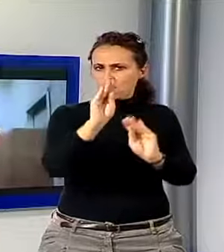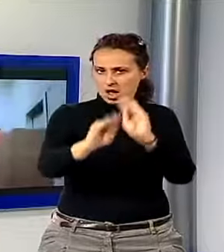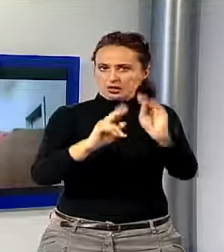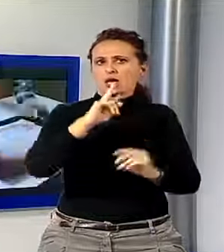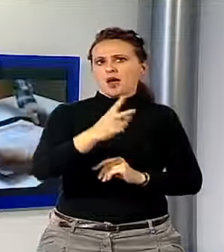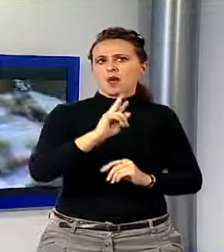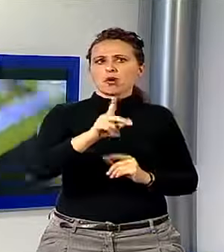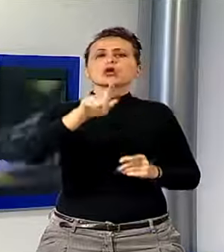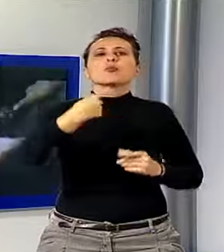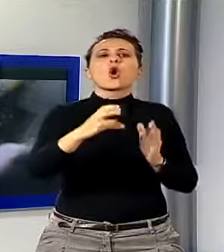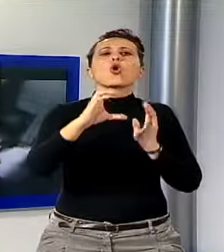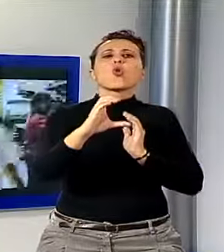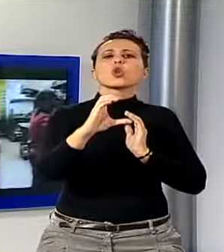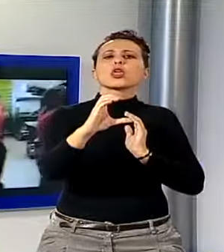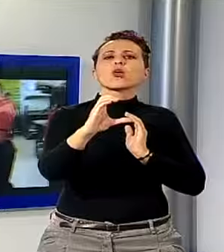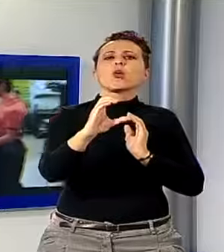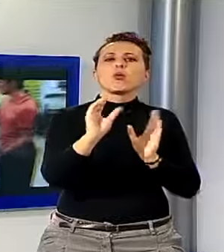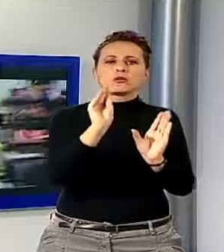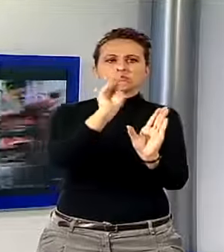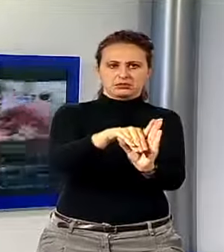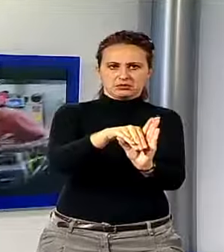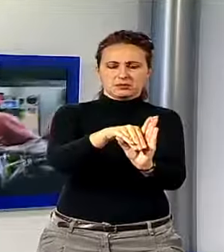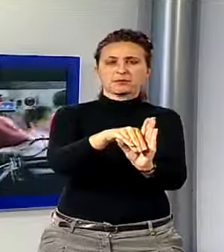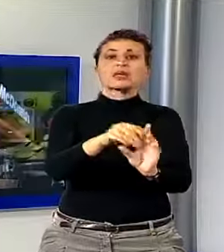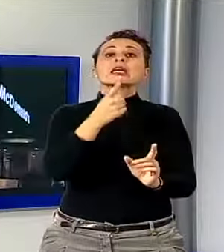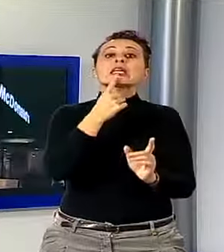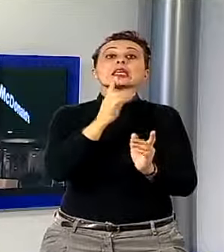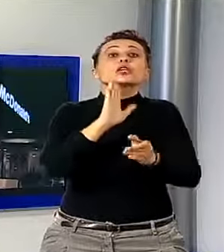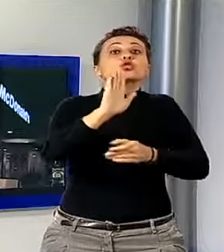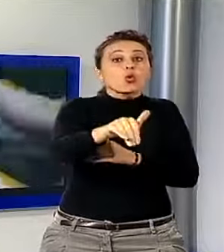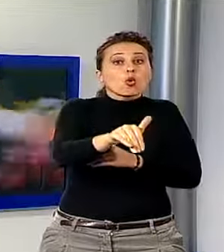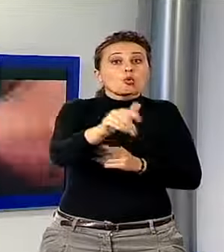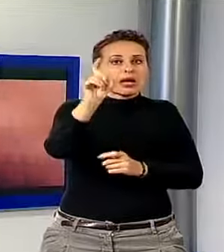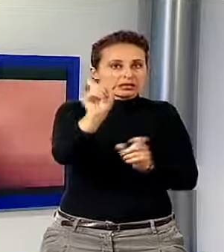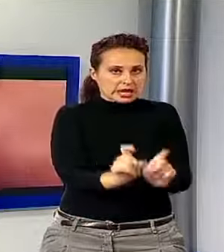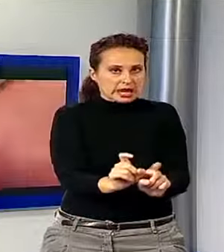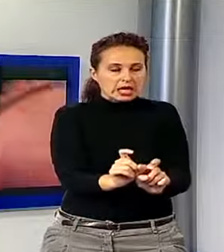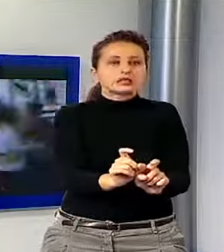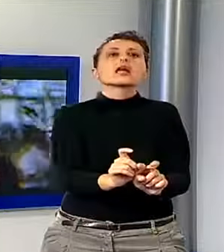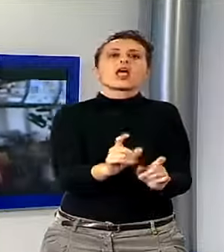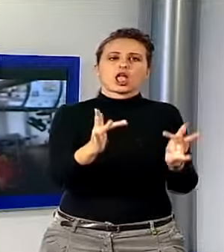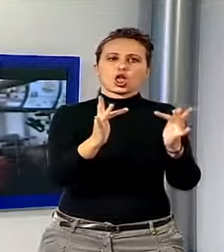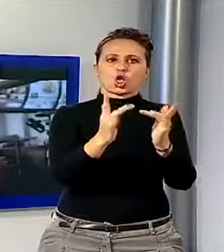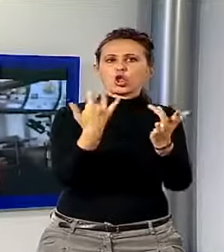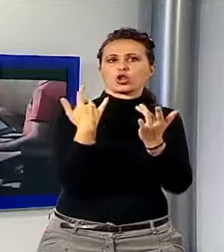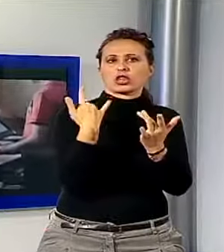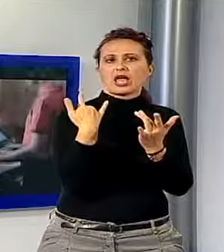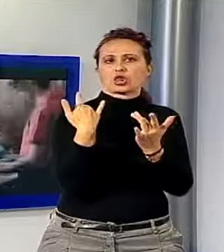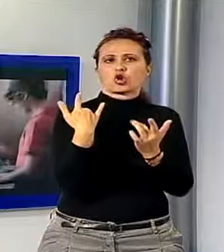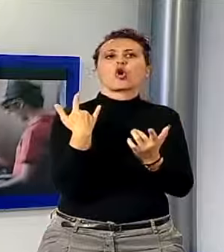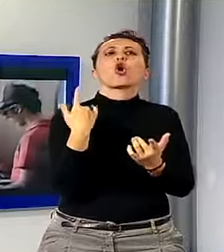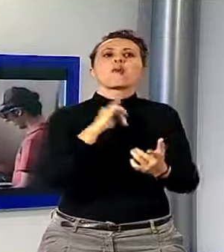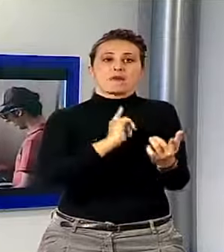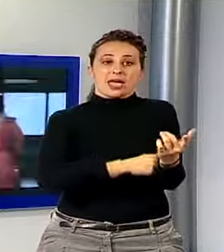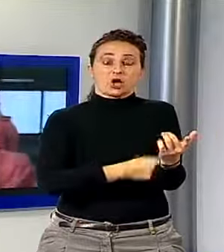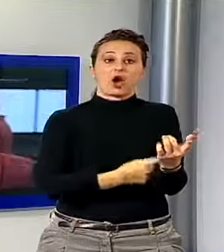curriculum. I candidati che supereranno il test e soltanto loro verranno contattati da McDonald's e avranno accesso